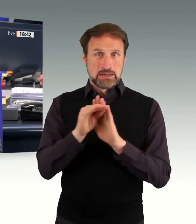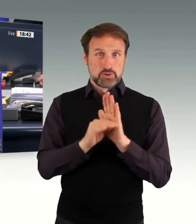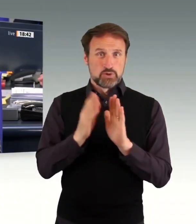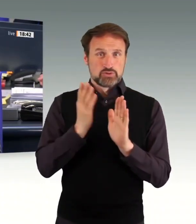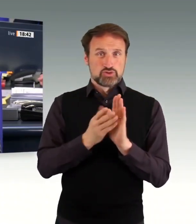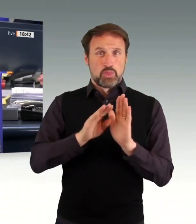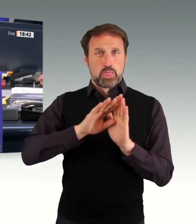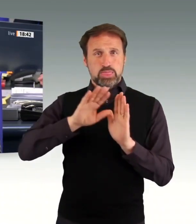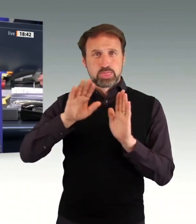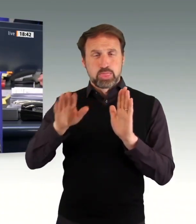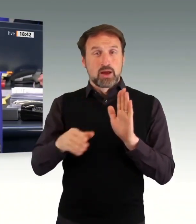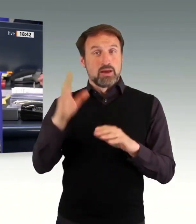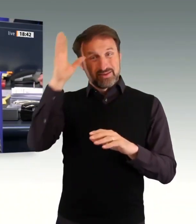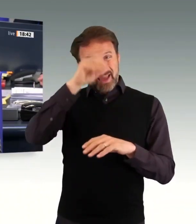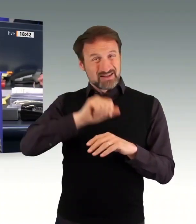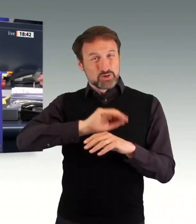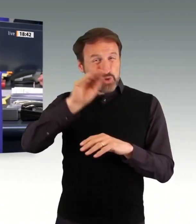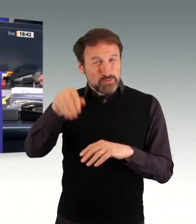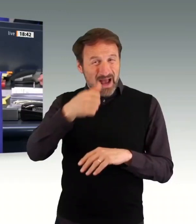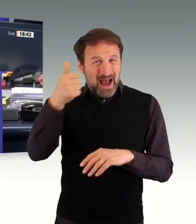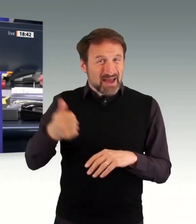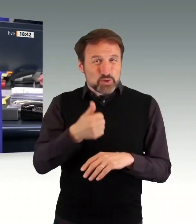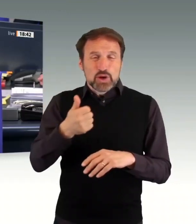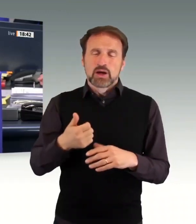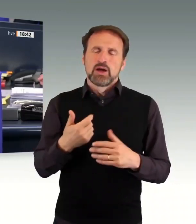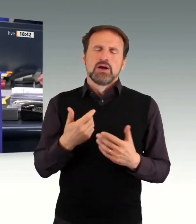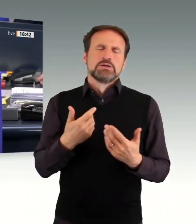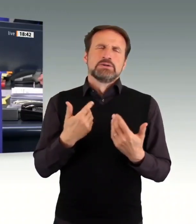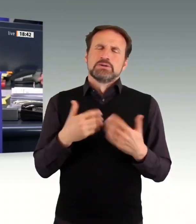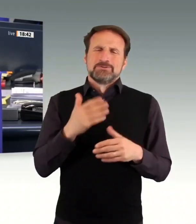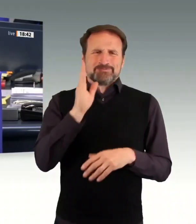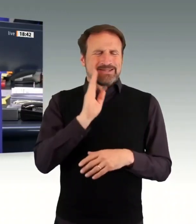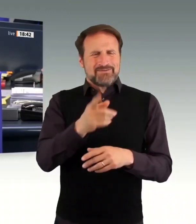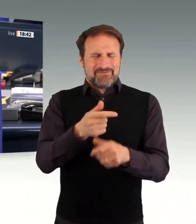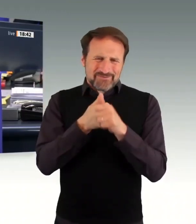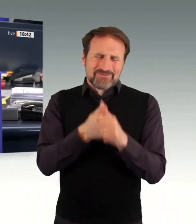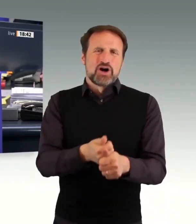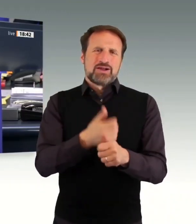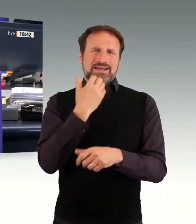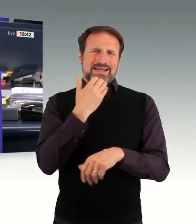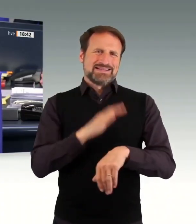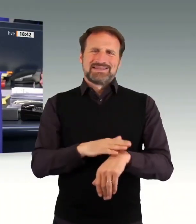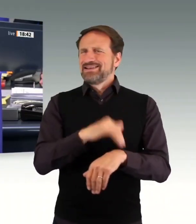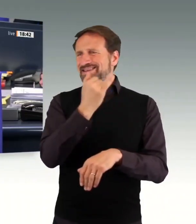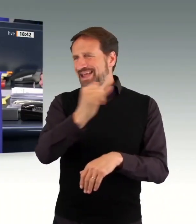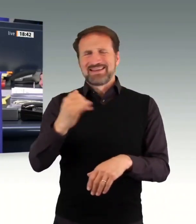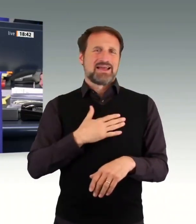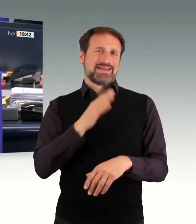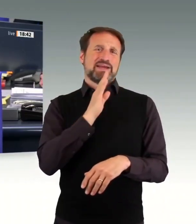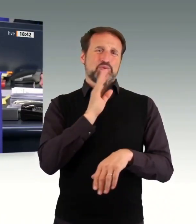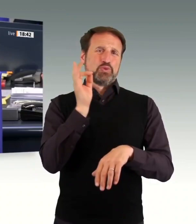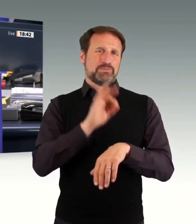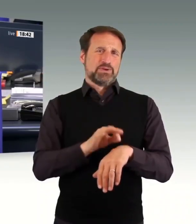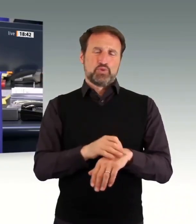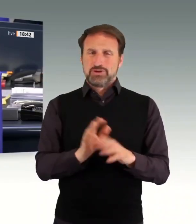nachts. Also versuchen Sie bitte doch, Ihre Redeheiten einzuhalten. Sie haben ja genug Minuten. Es folgt für die CDU-CSU-Fraktion der